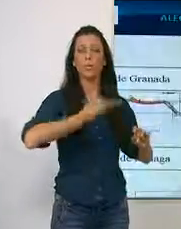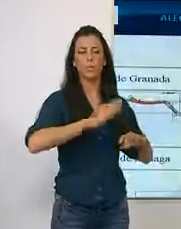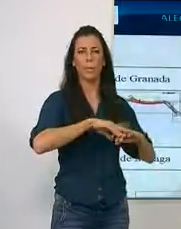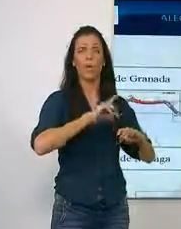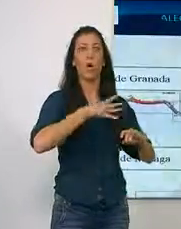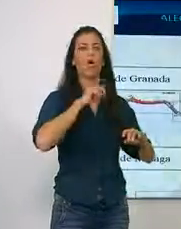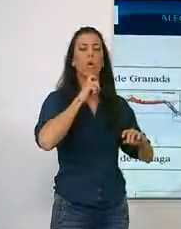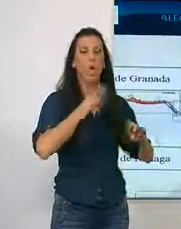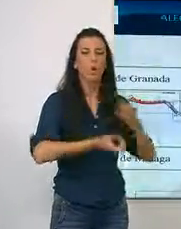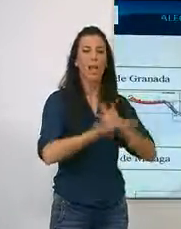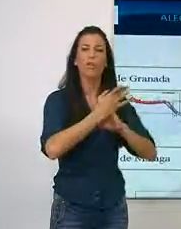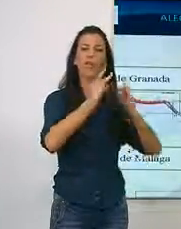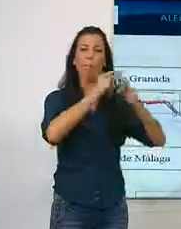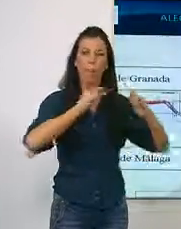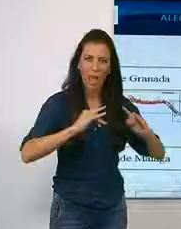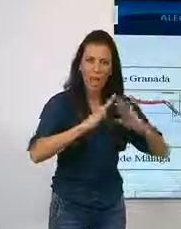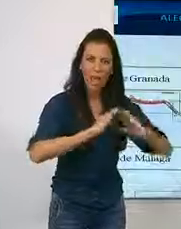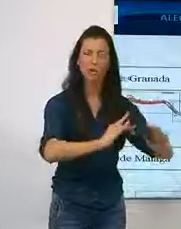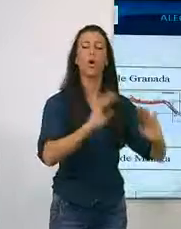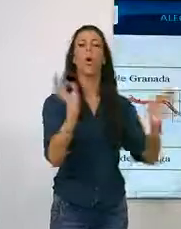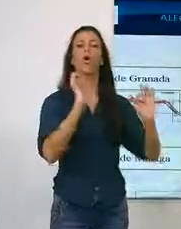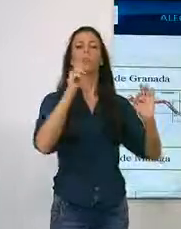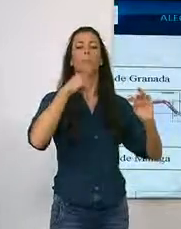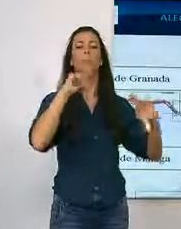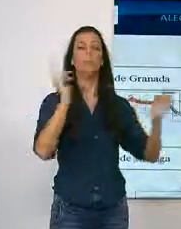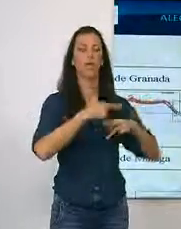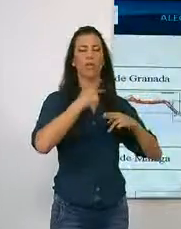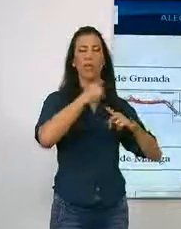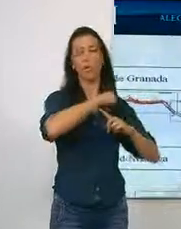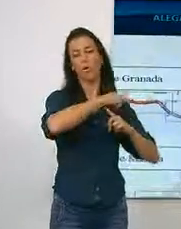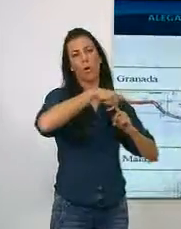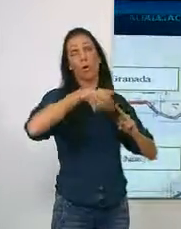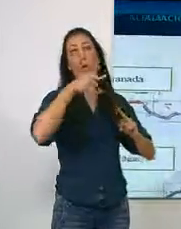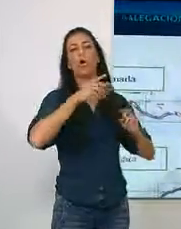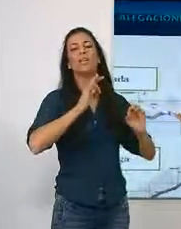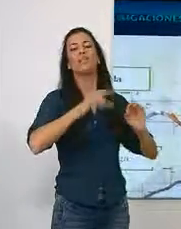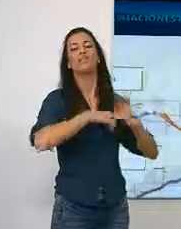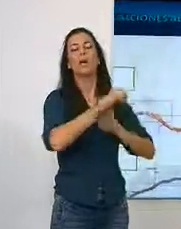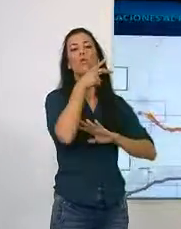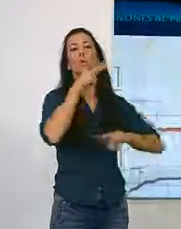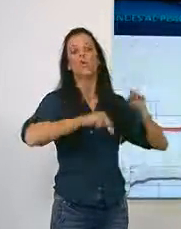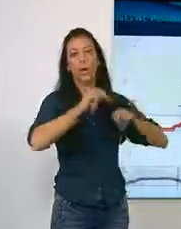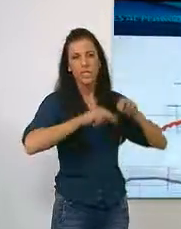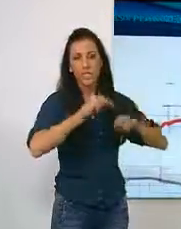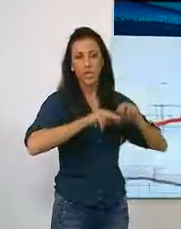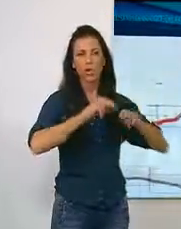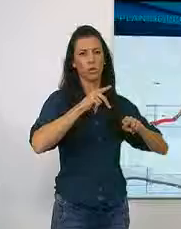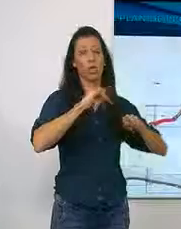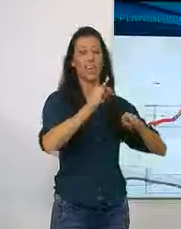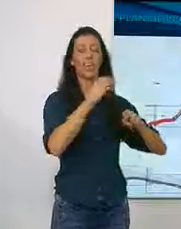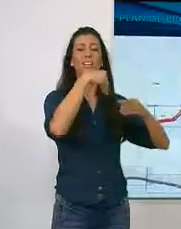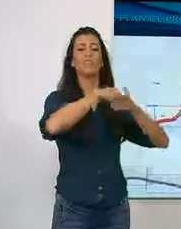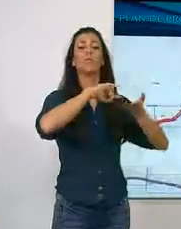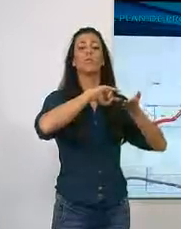imprescindibles para la creación de invernaderos o que se eliminen las limitaciones sobre desarrollo urbanísticos